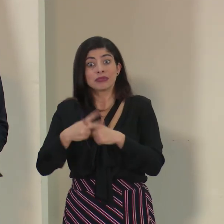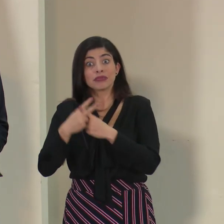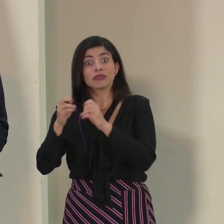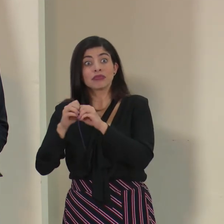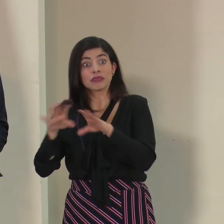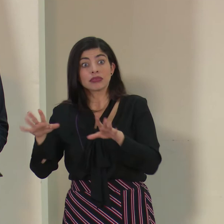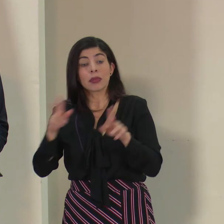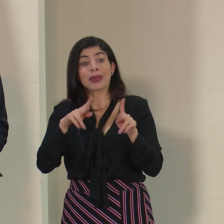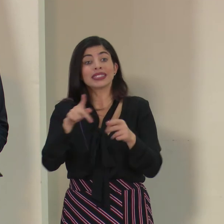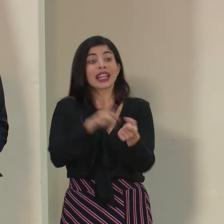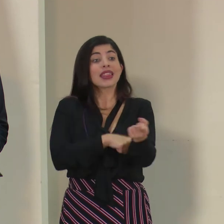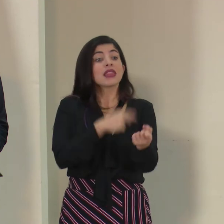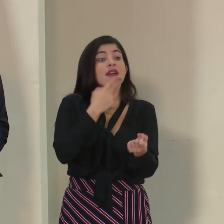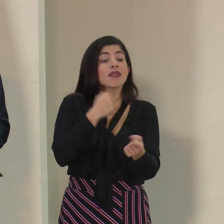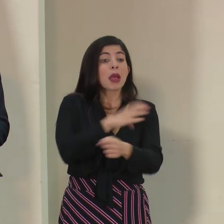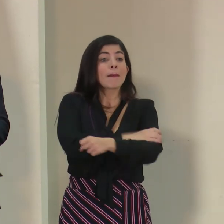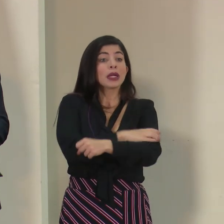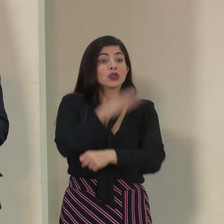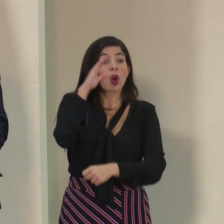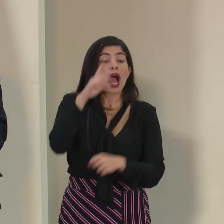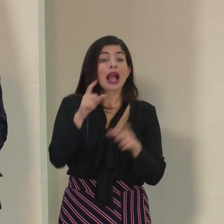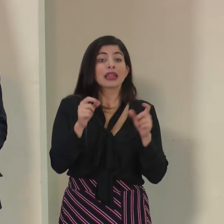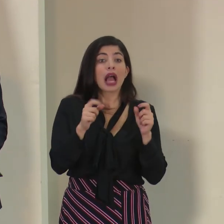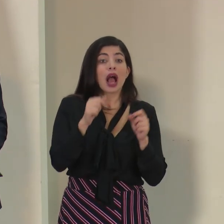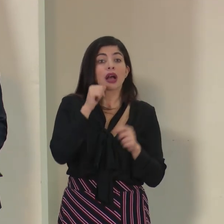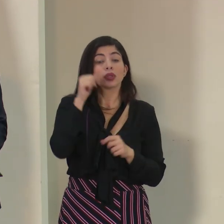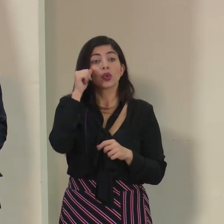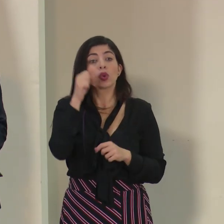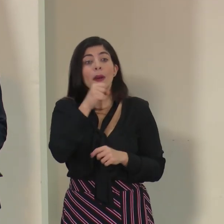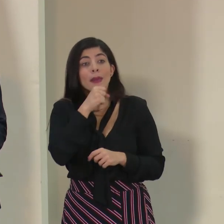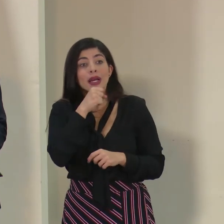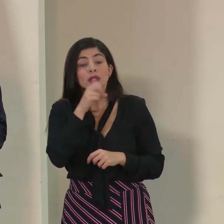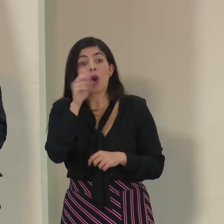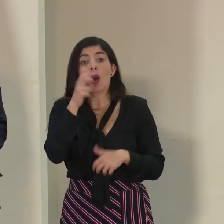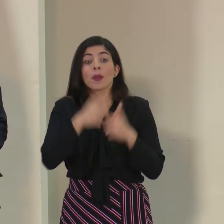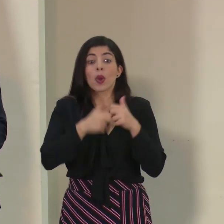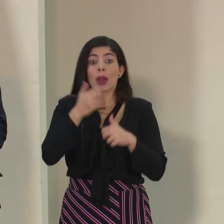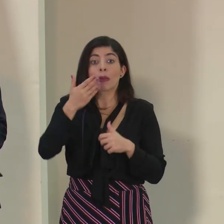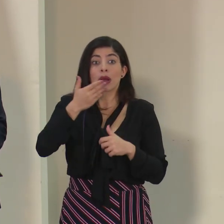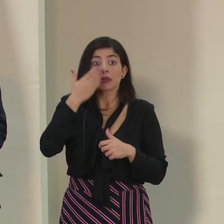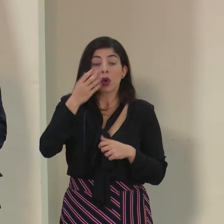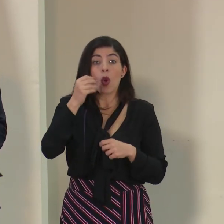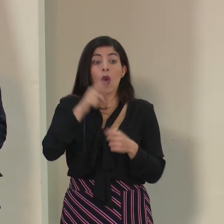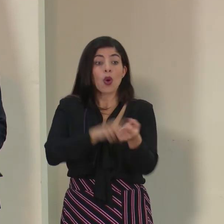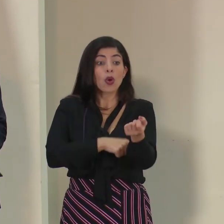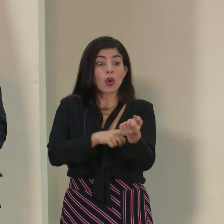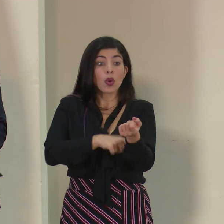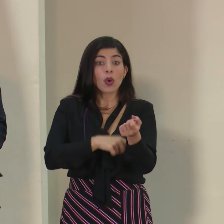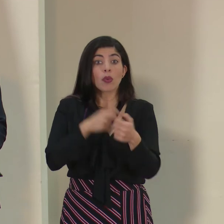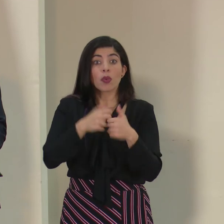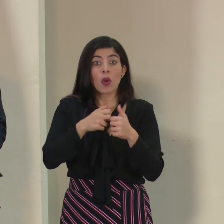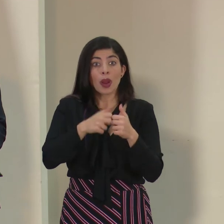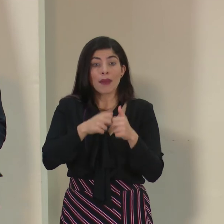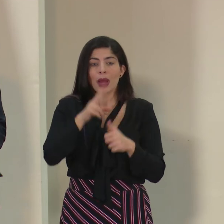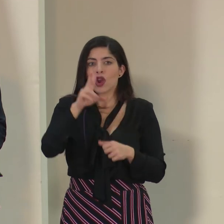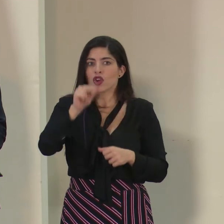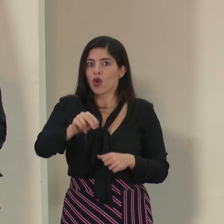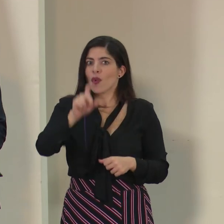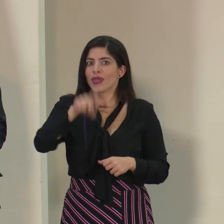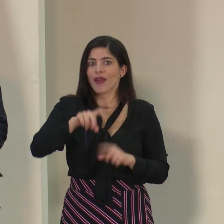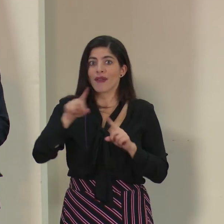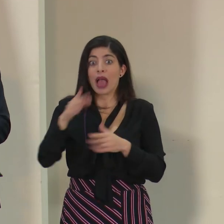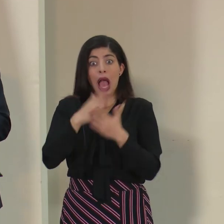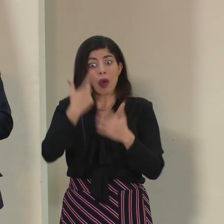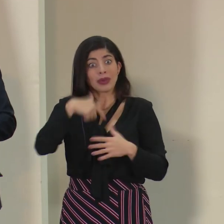es que las personas diabéticas, hipertensas, con cáncer, adultos mayores o que tengan algún problema respiratorio, circulatorio o crónico, no deben ir aunque estén